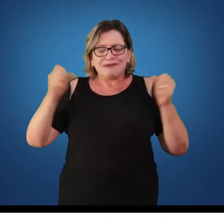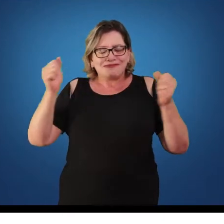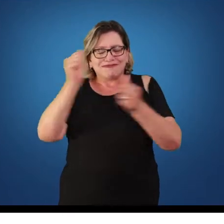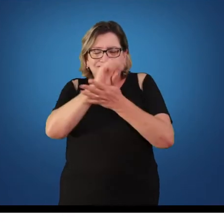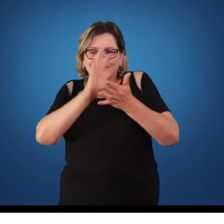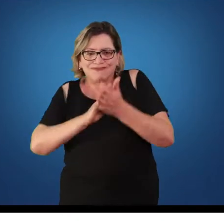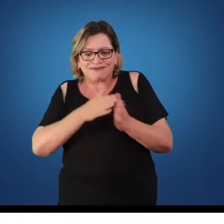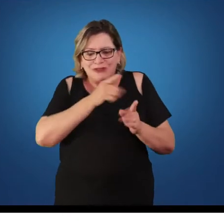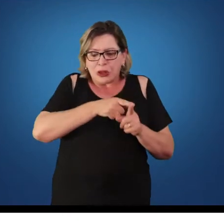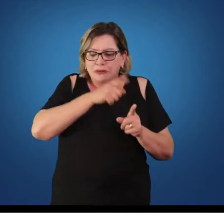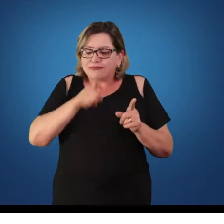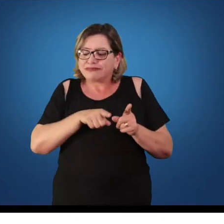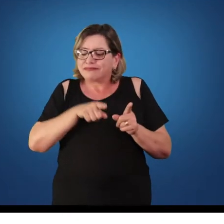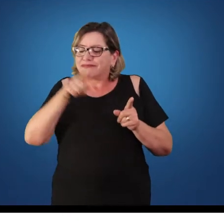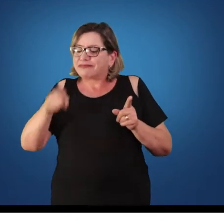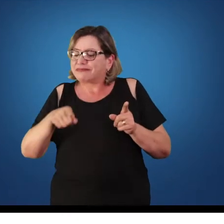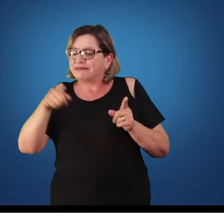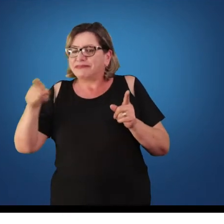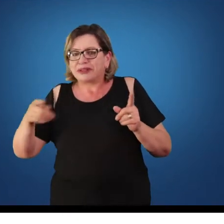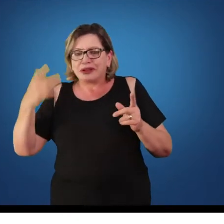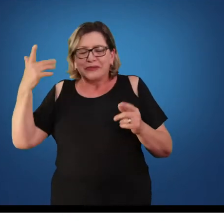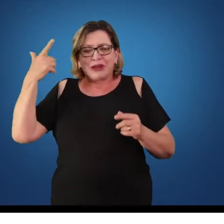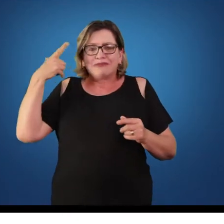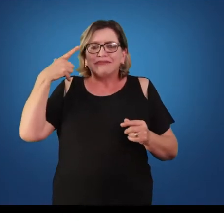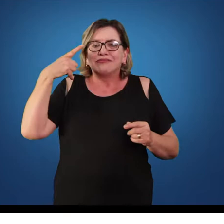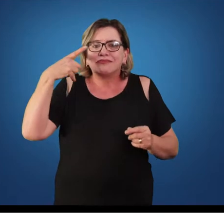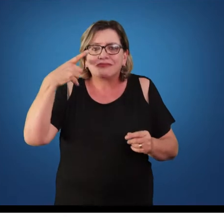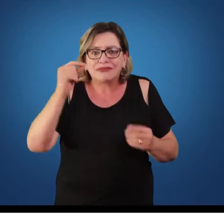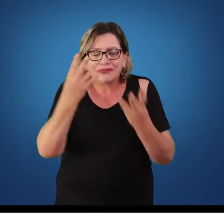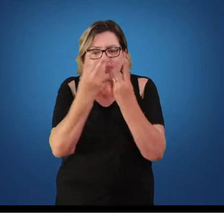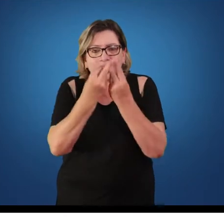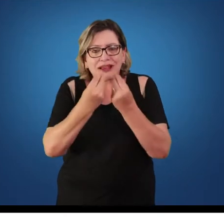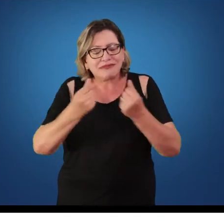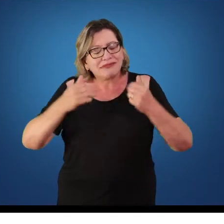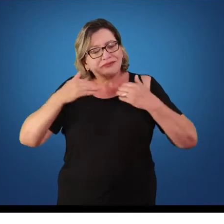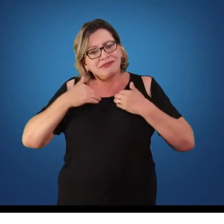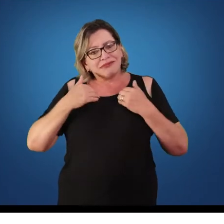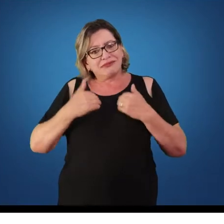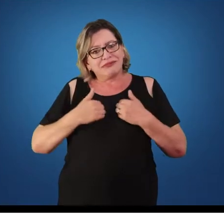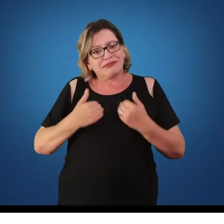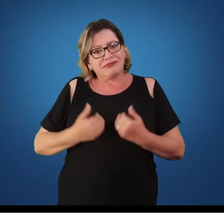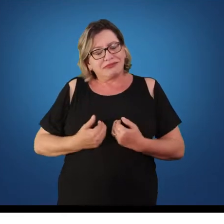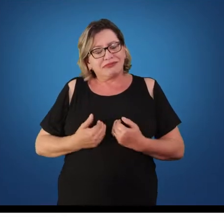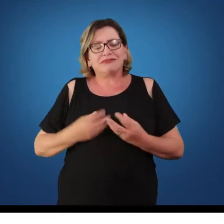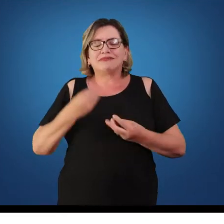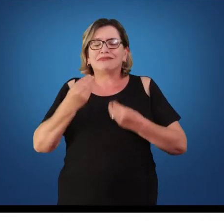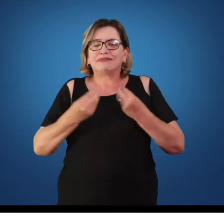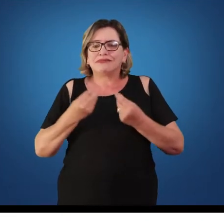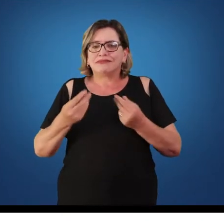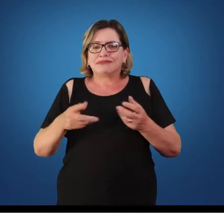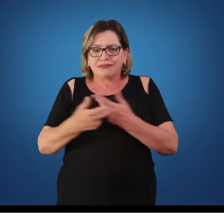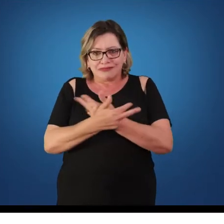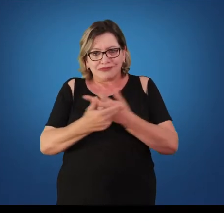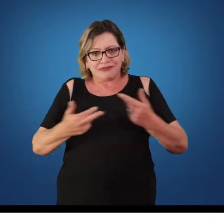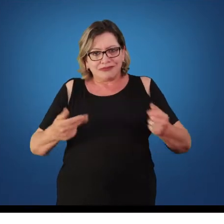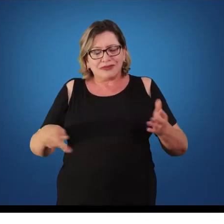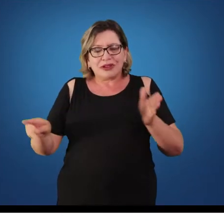onde se conseguiria adquirir algumas habilidades físicas ou qualidades físicas inerentes à